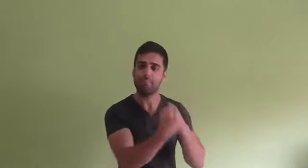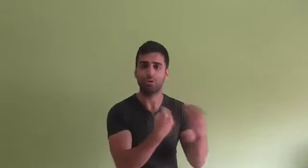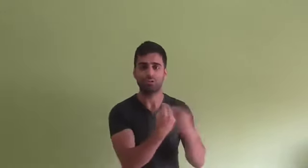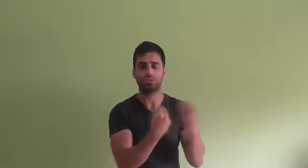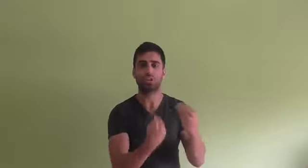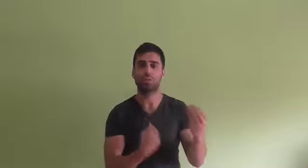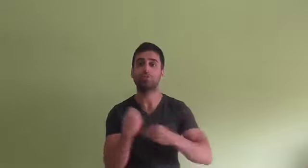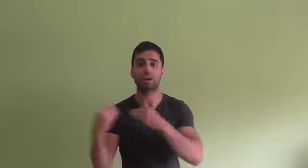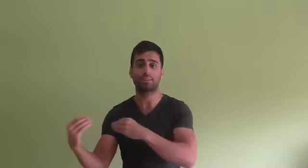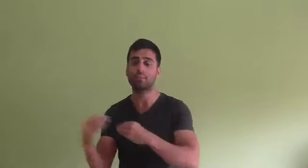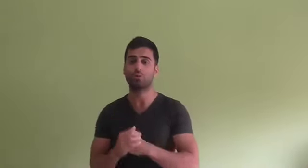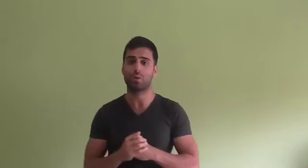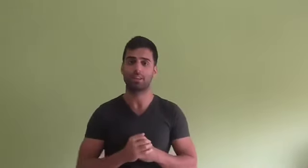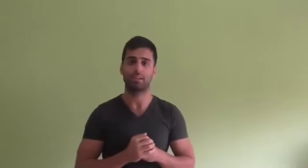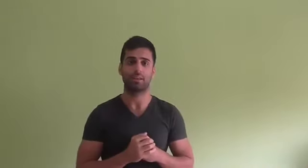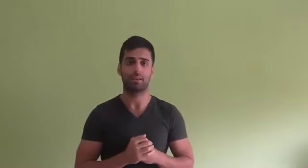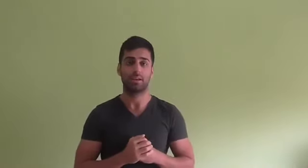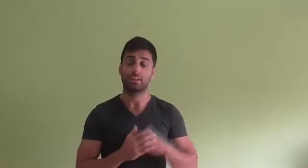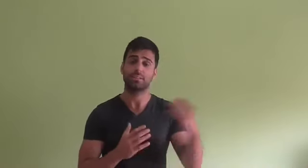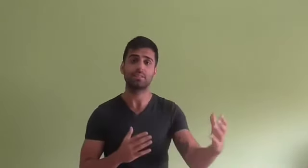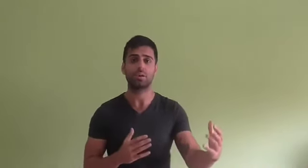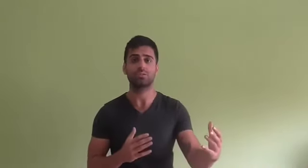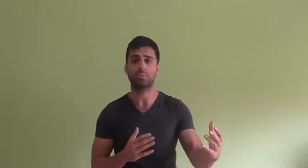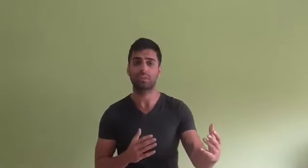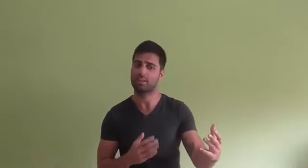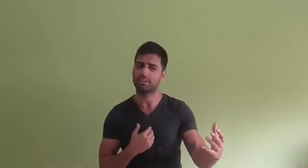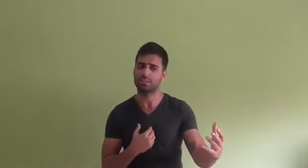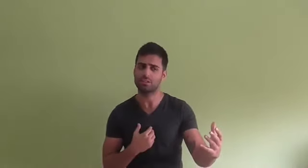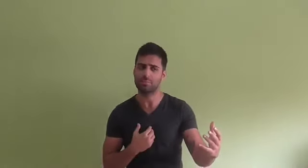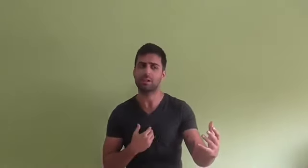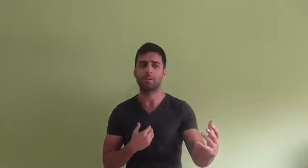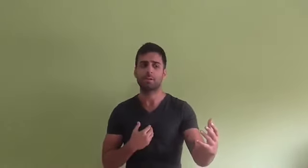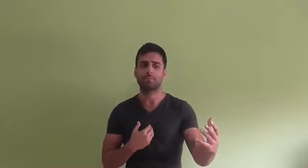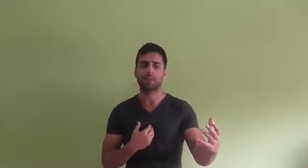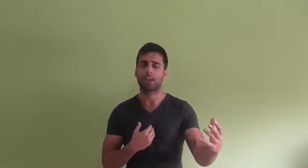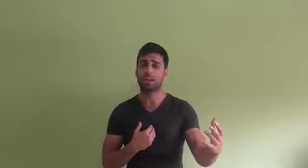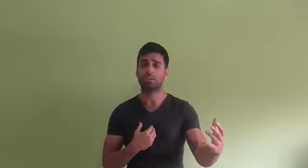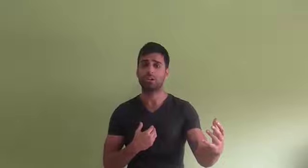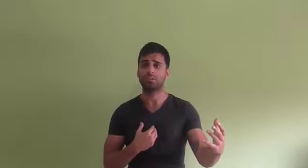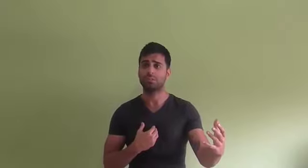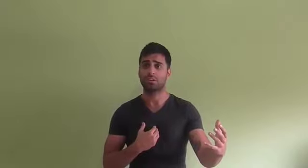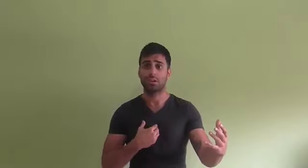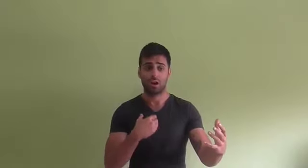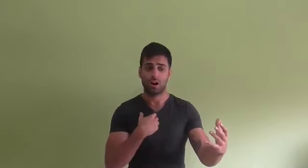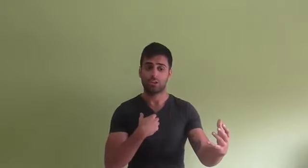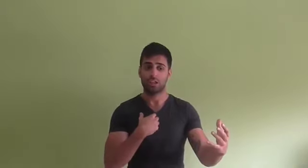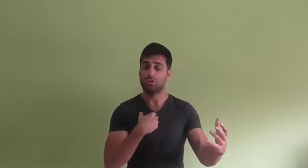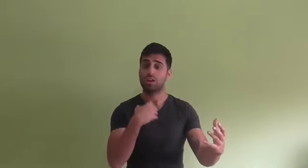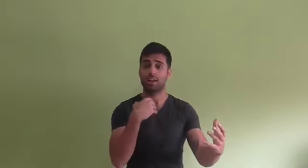ambos nos ayudemos a crecer mutuamente. Necesito eso en mi vida. Necesito también relaciones, aunque no